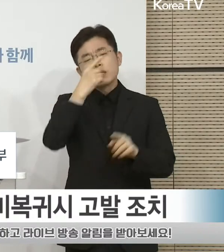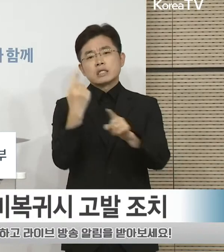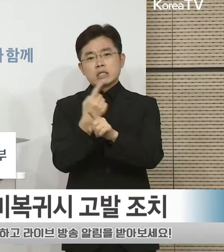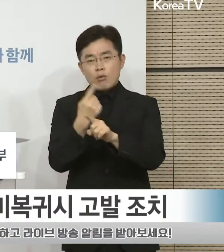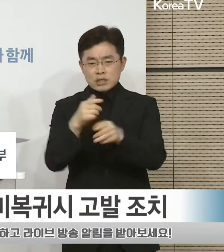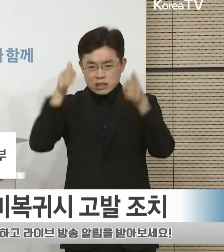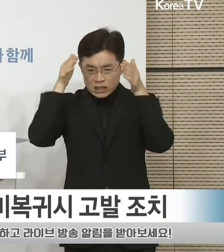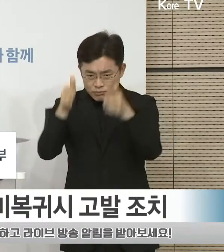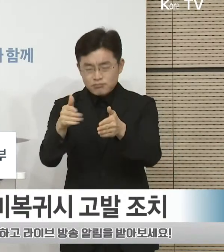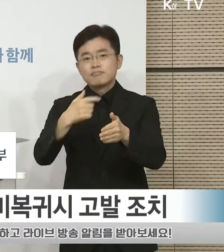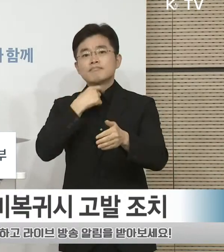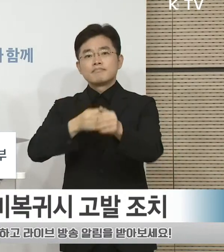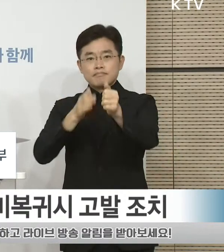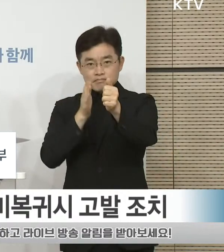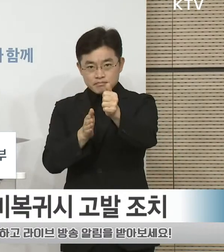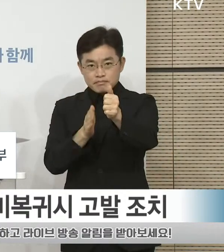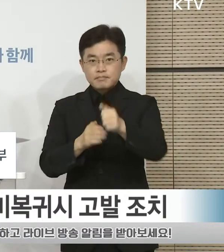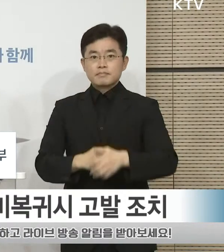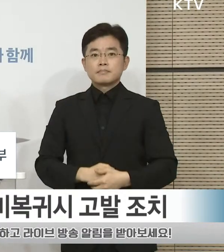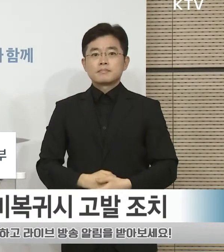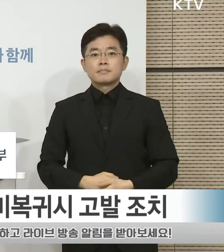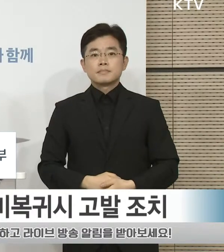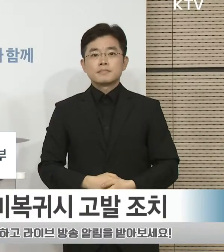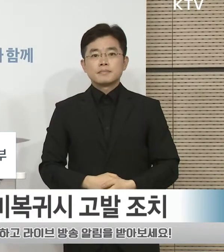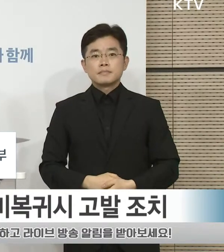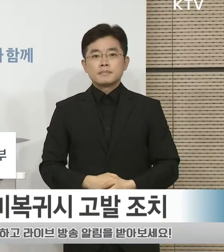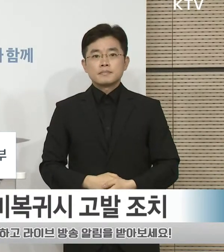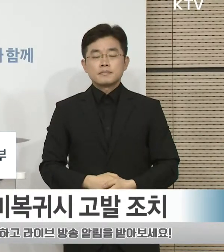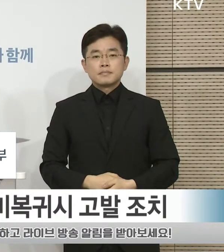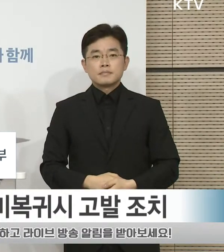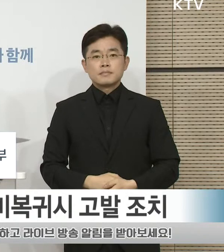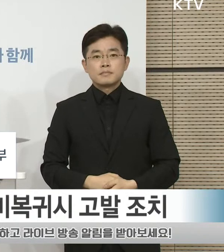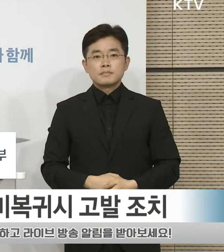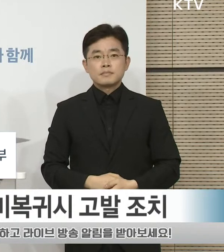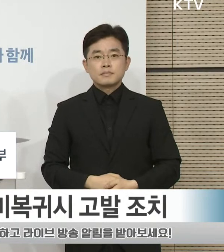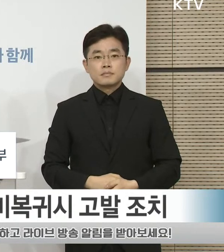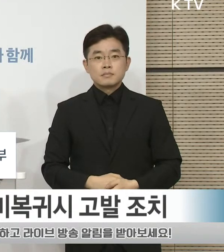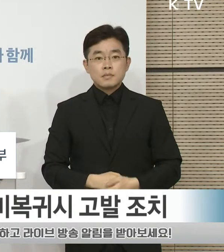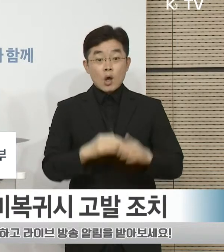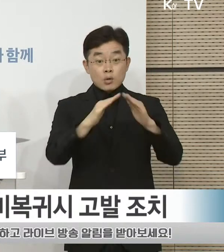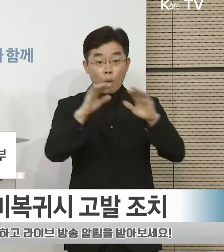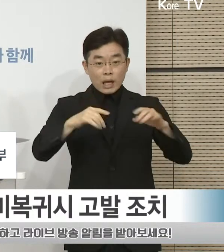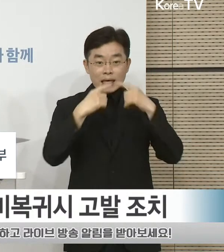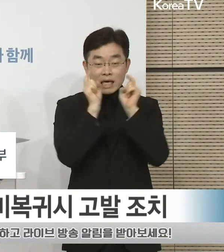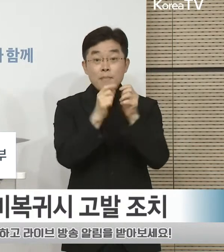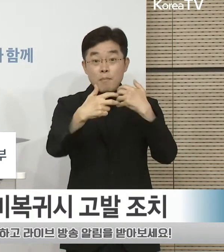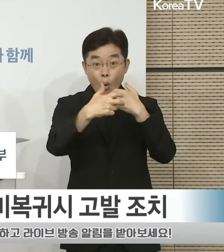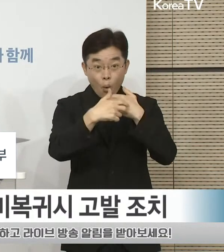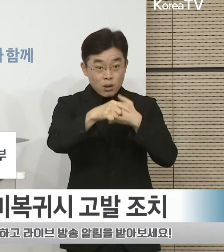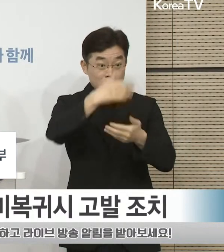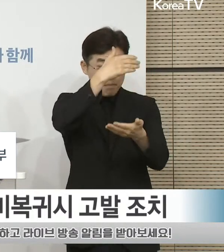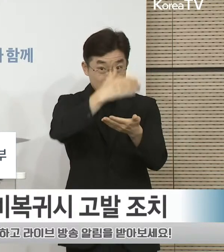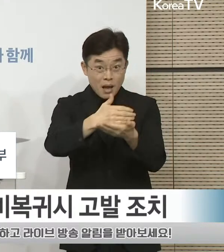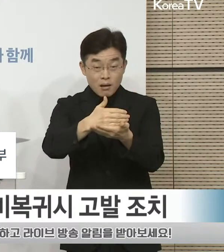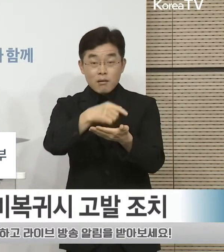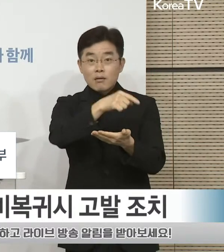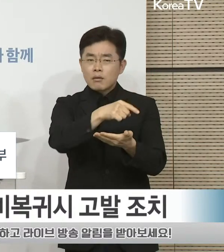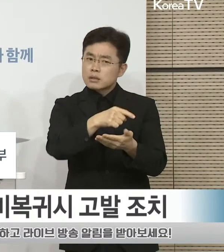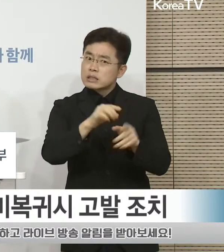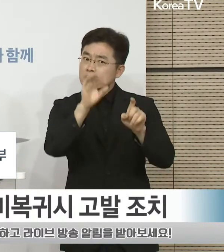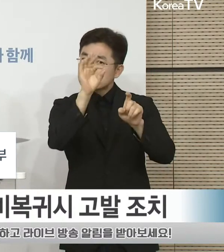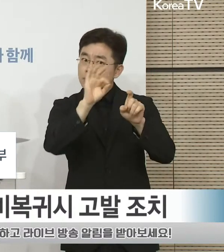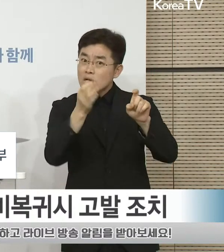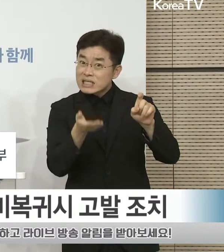소임을 다하여 주시기 바랍니다. 한편 동네 의원 등에 대해서도 휴진율이 10